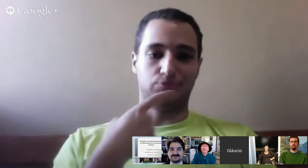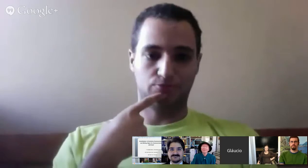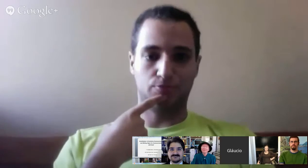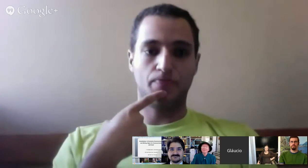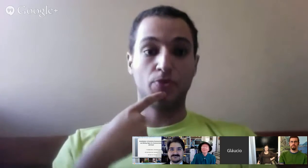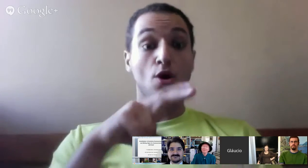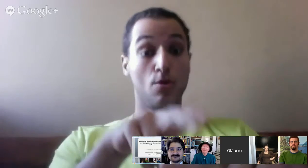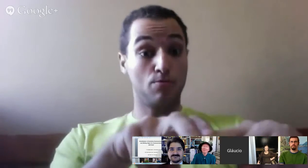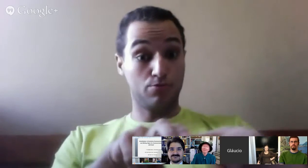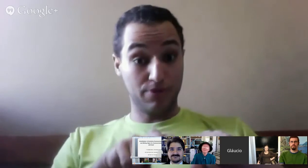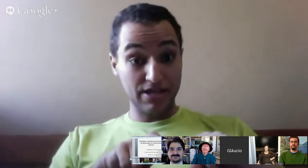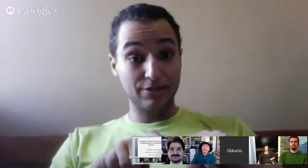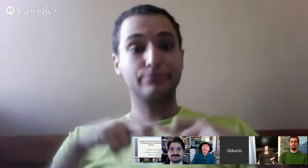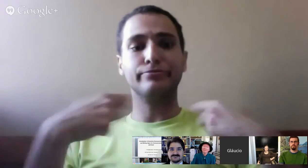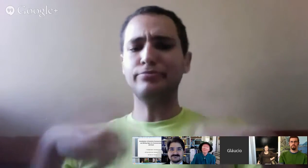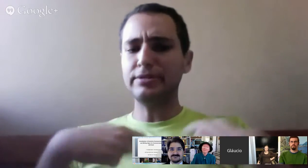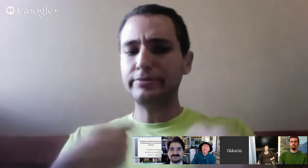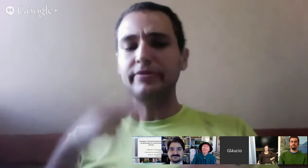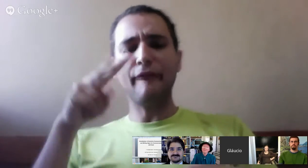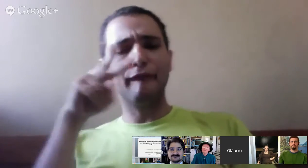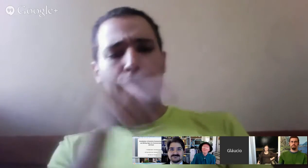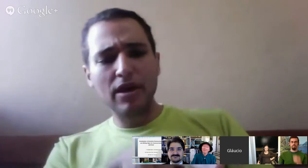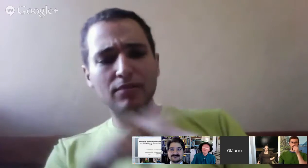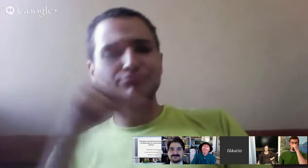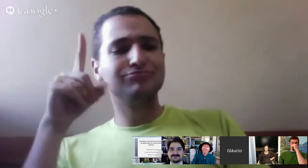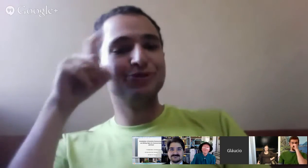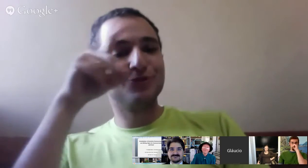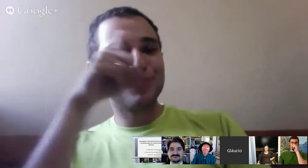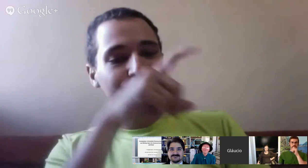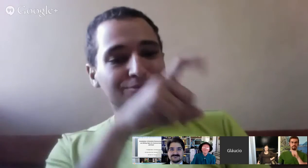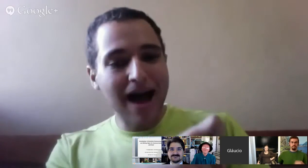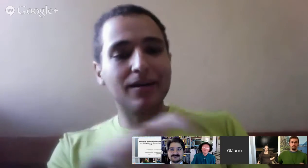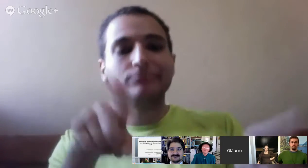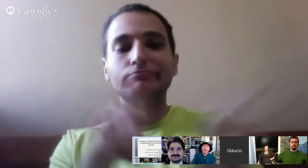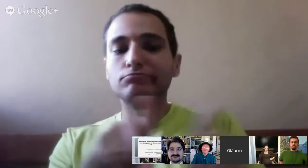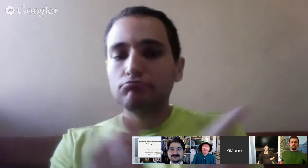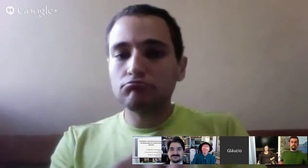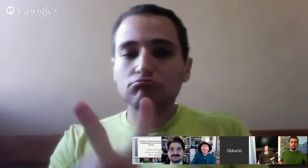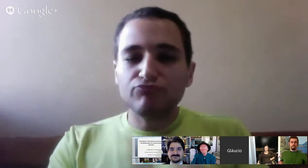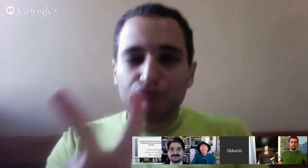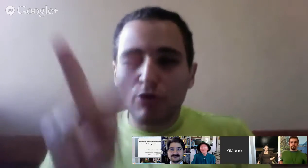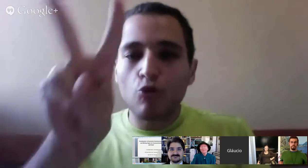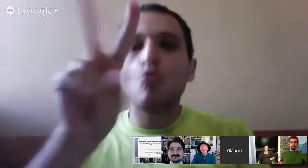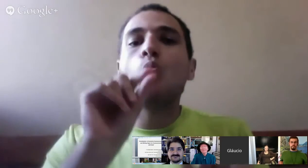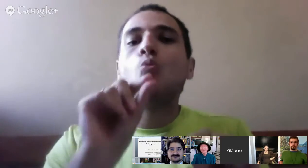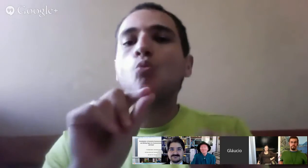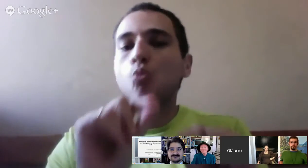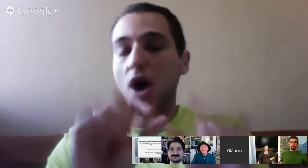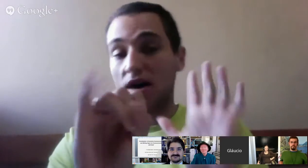os profissionais ali envolvidos não se comunicam em língua de sinais com essa criança.